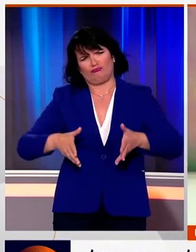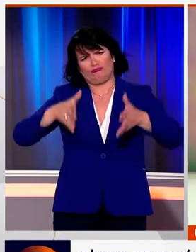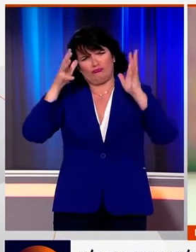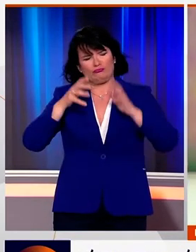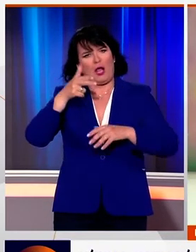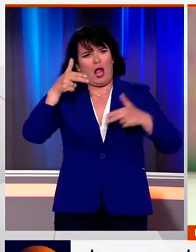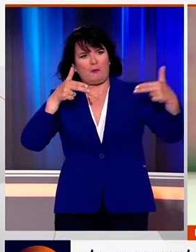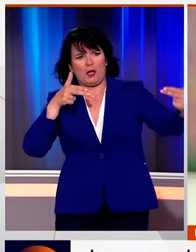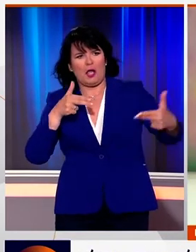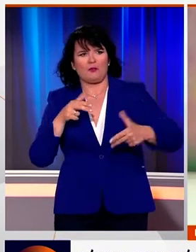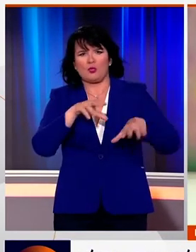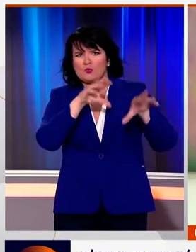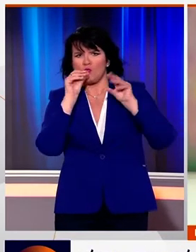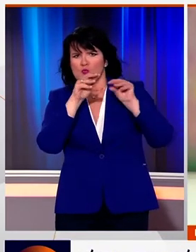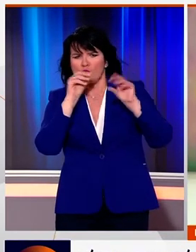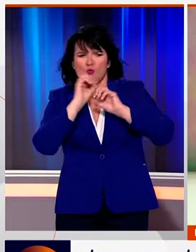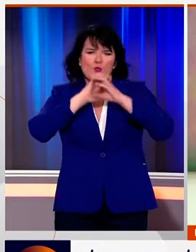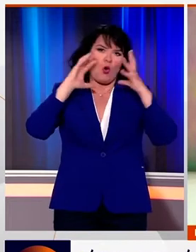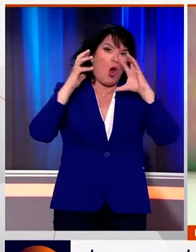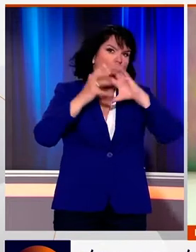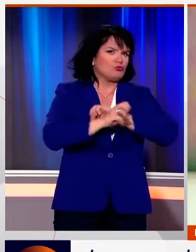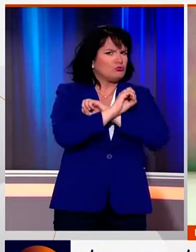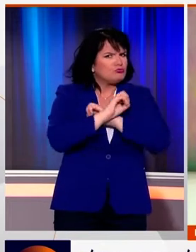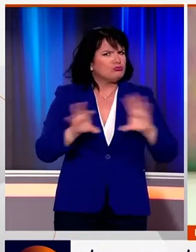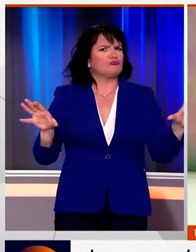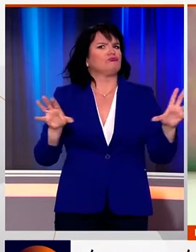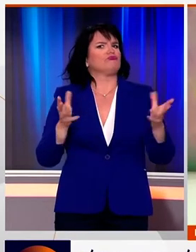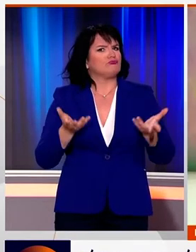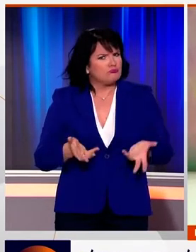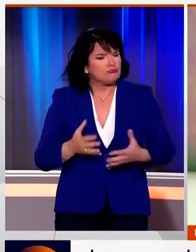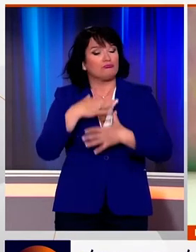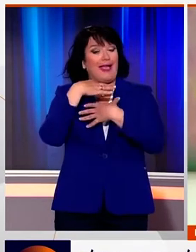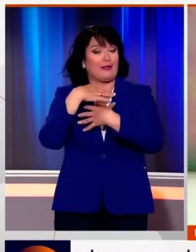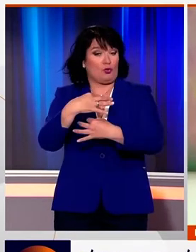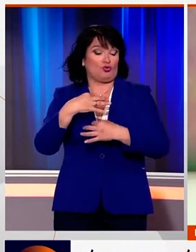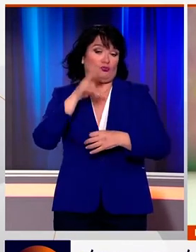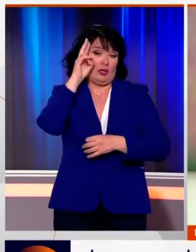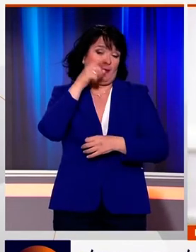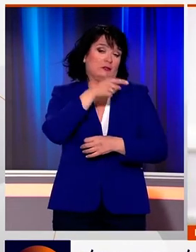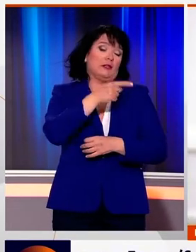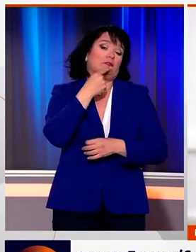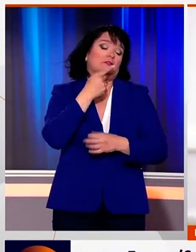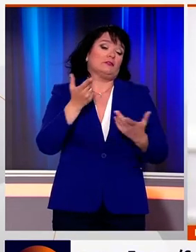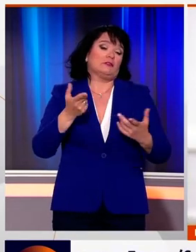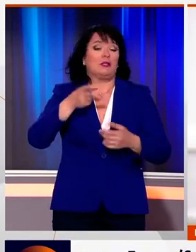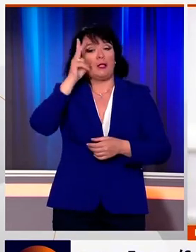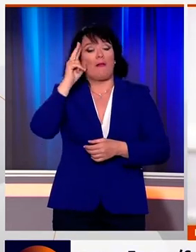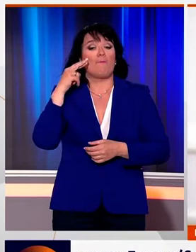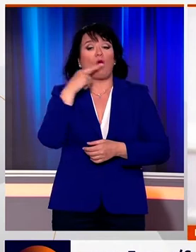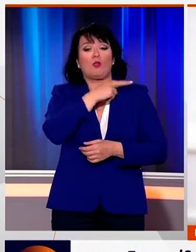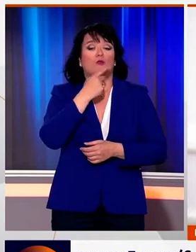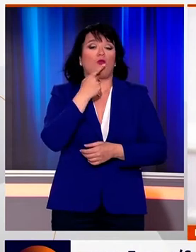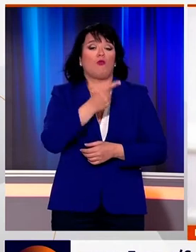κάμερες να καταγράφουν το γεγονός και τις εικόνες να κάνουν και πάλι το γύρο του κόσμου. Ο εκπρόσωπός της διαβεβαίωσε πως η Γερμανίδα